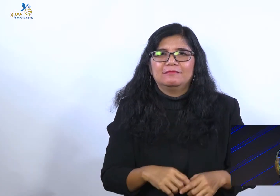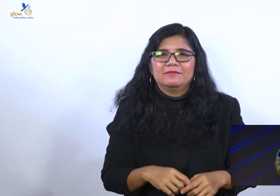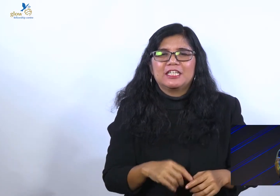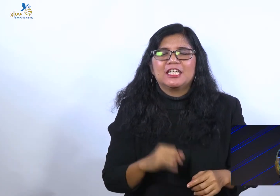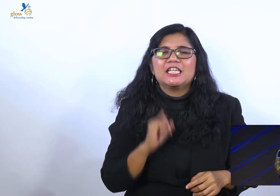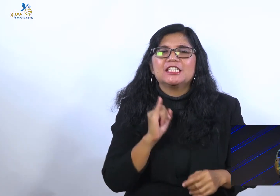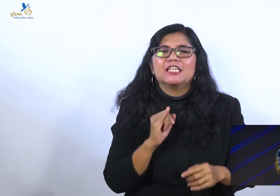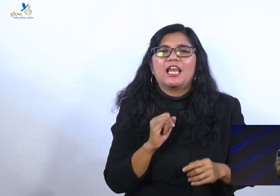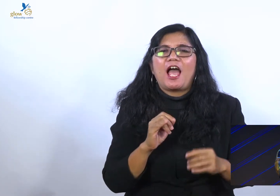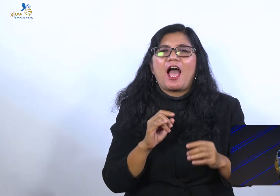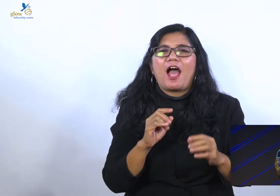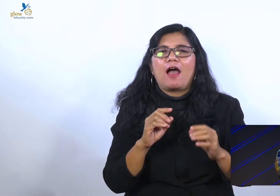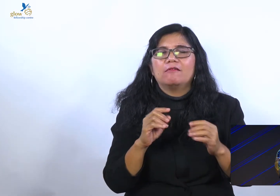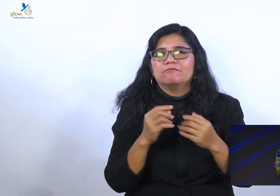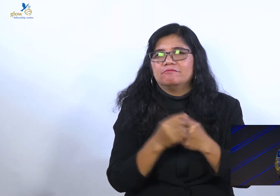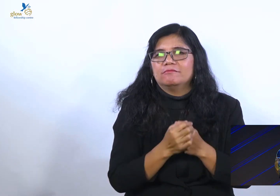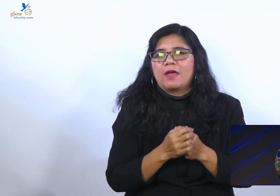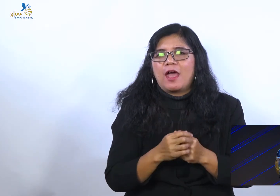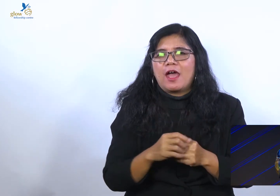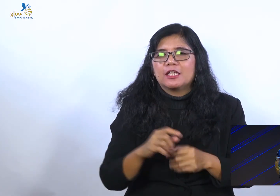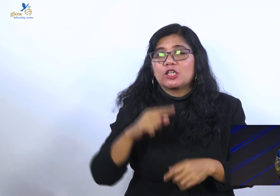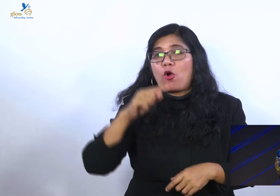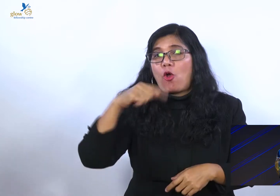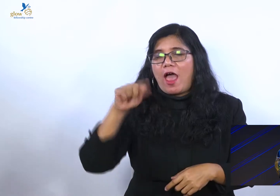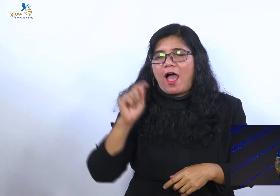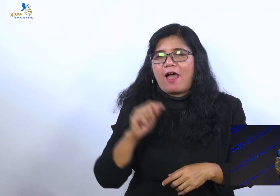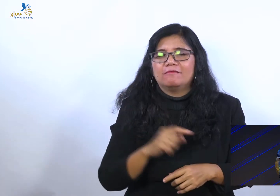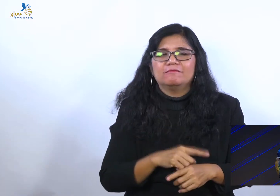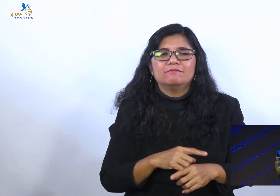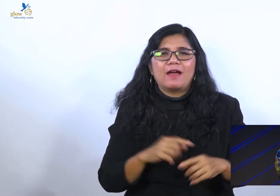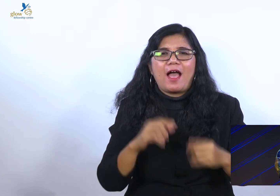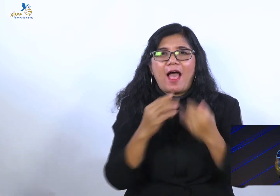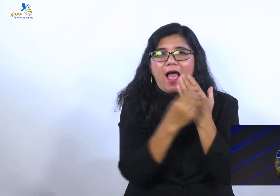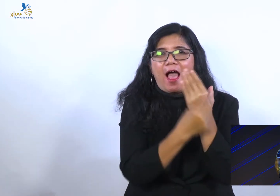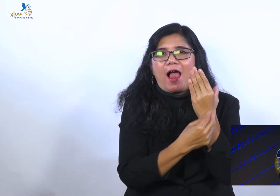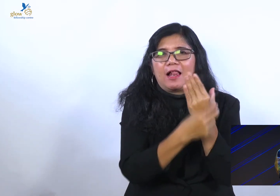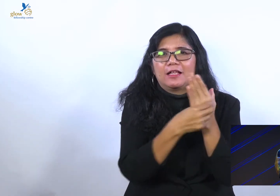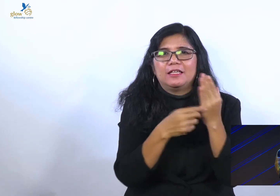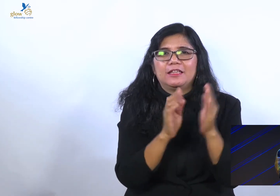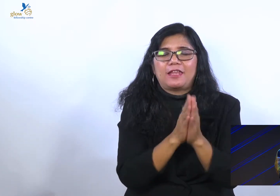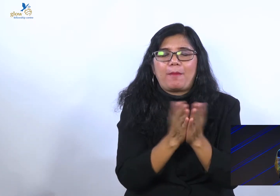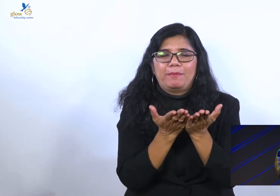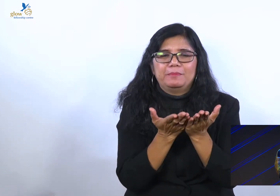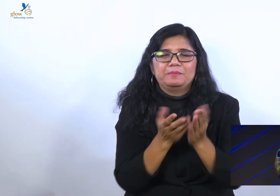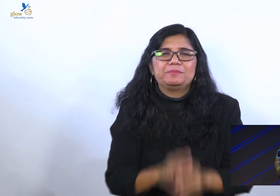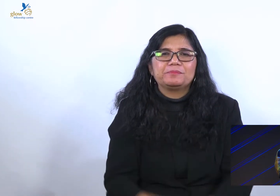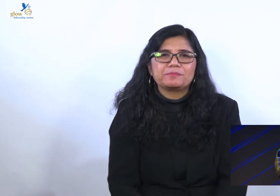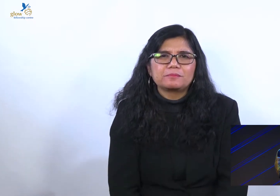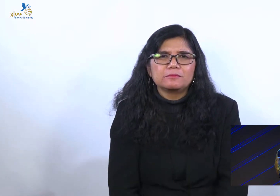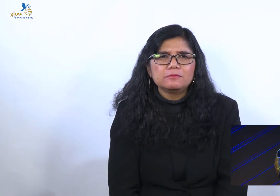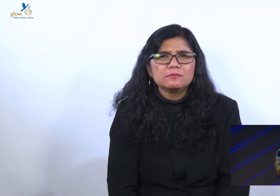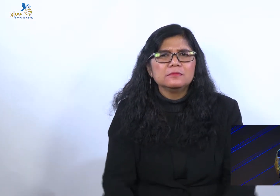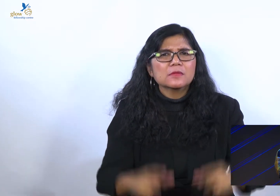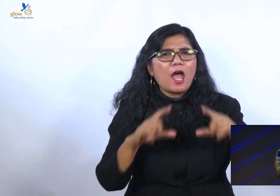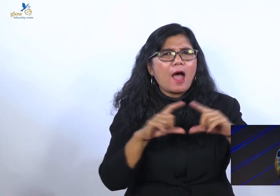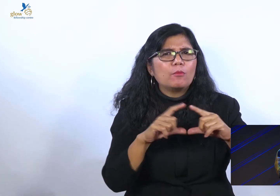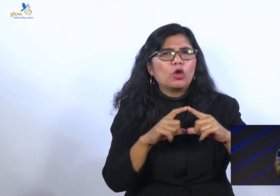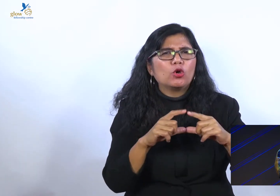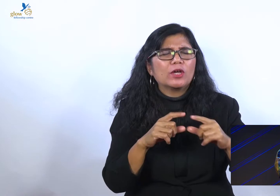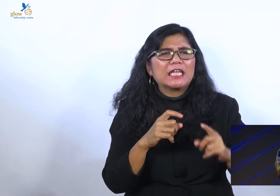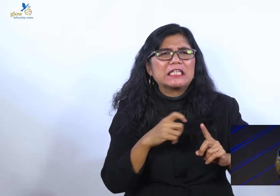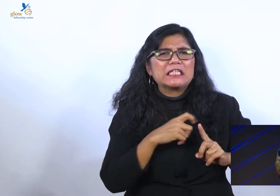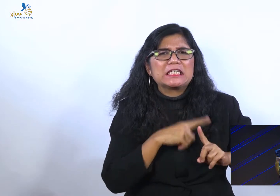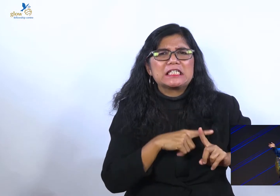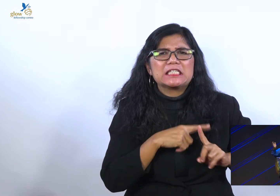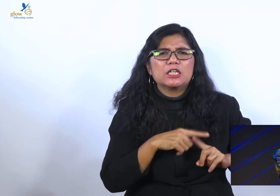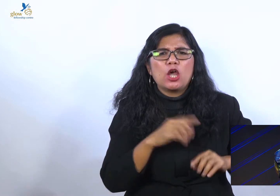dalam Tuhan, saya percaya ada orang yang punya panggilan sebagai apologet Kristen. Tapi apologet Kristen bukan orang